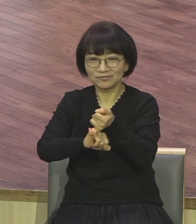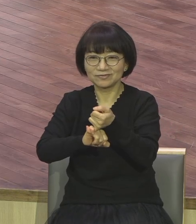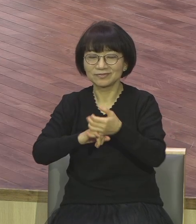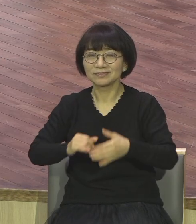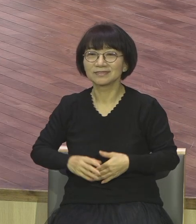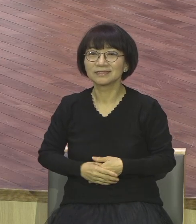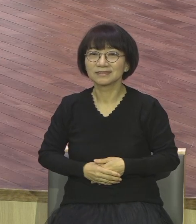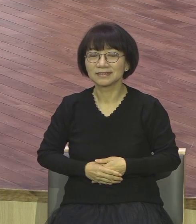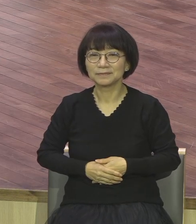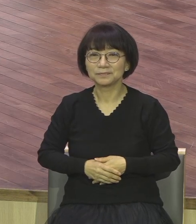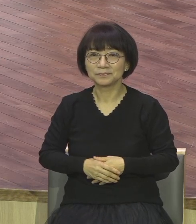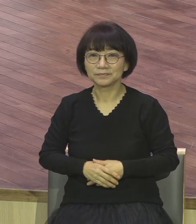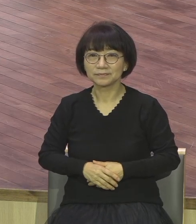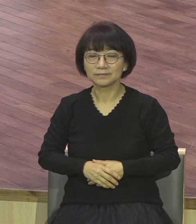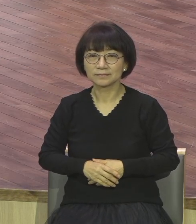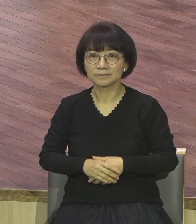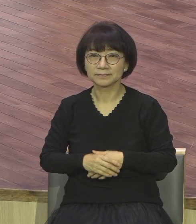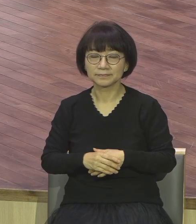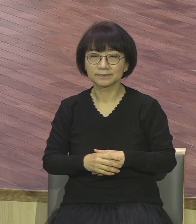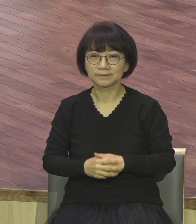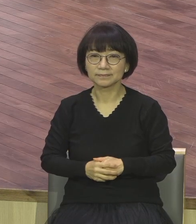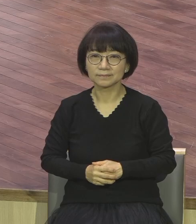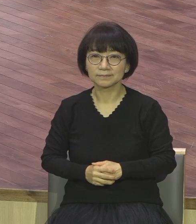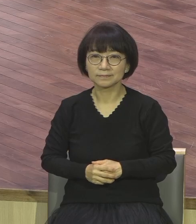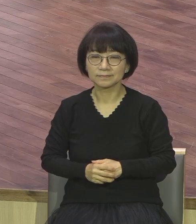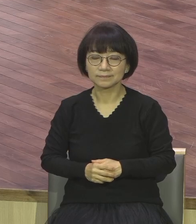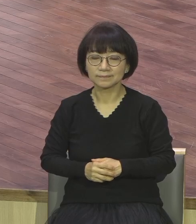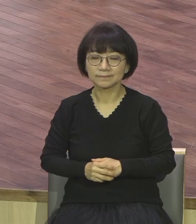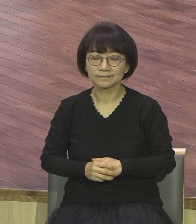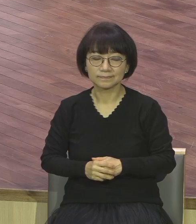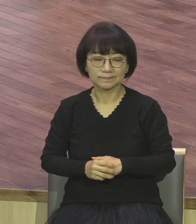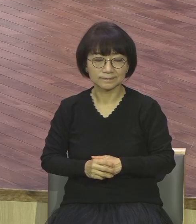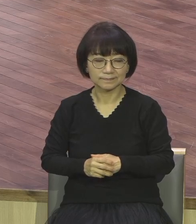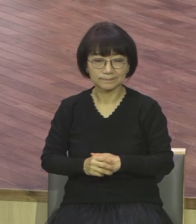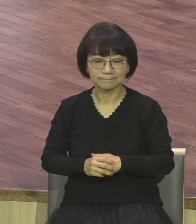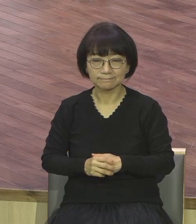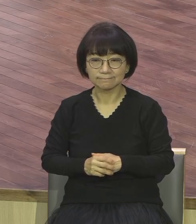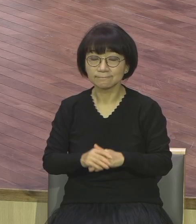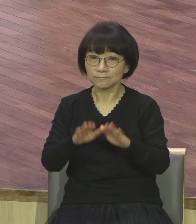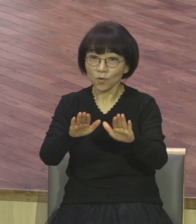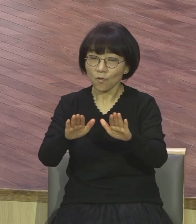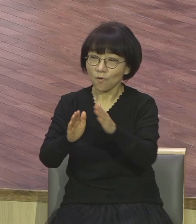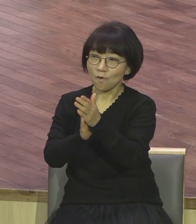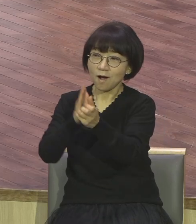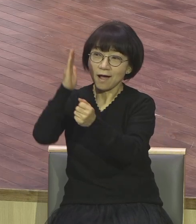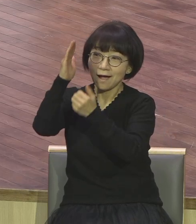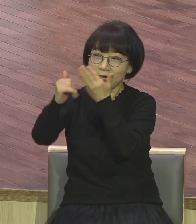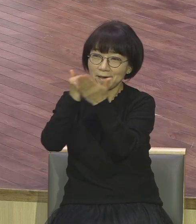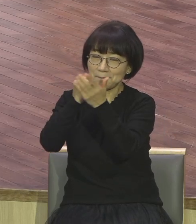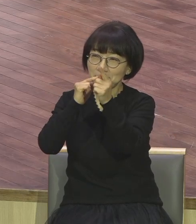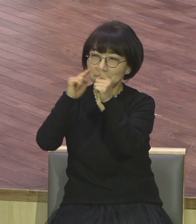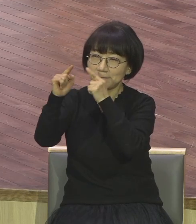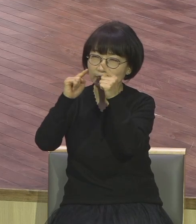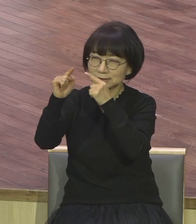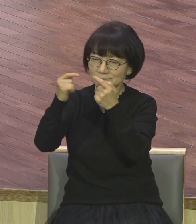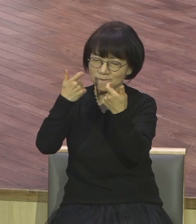이 은약의 말씀을 이 하나님 말씀을 듣고 얼마나 확실히 믿느냐.